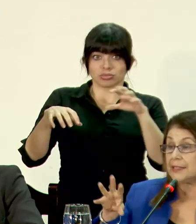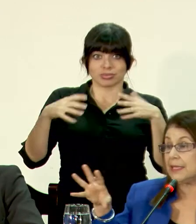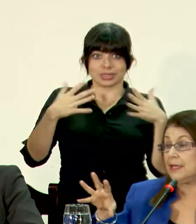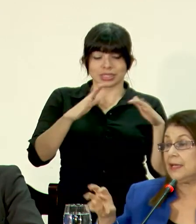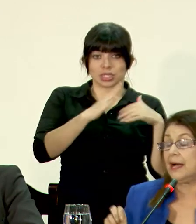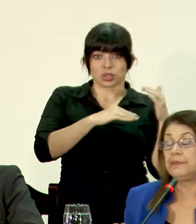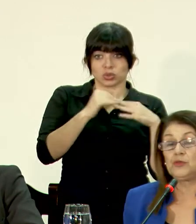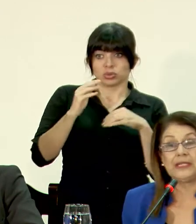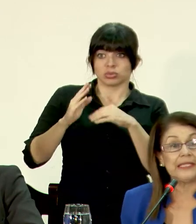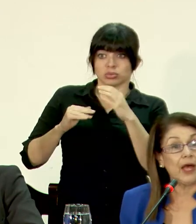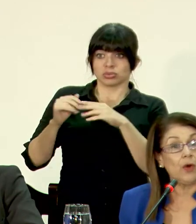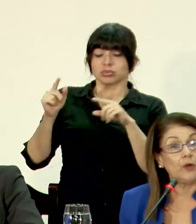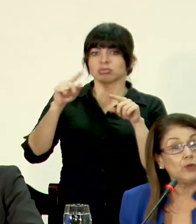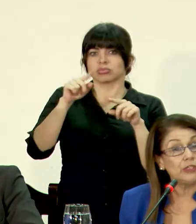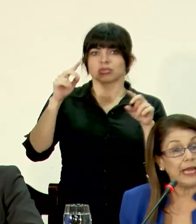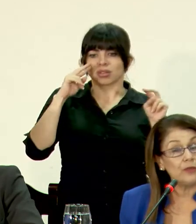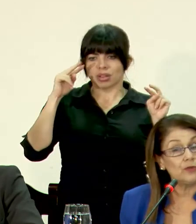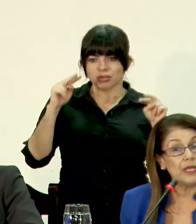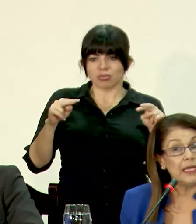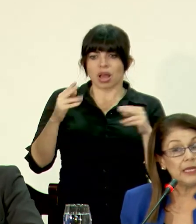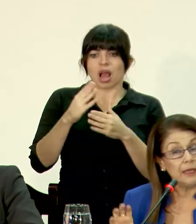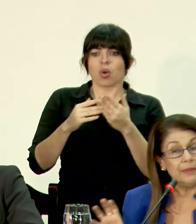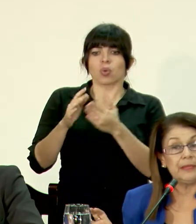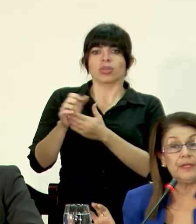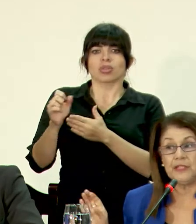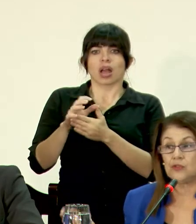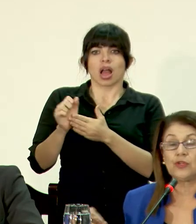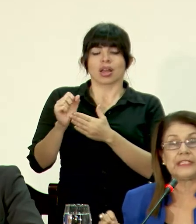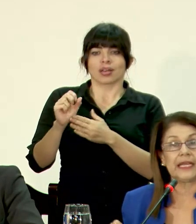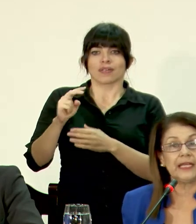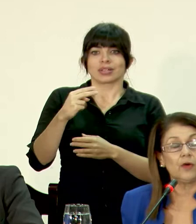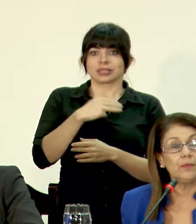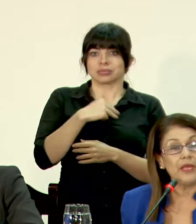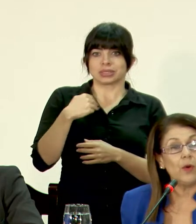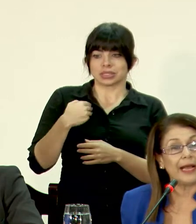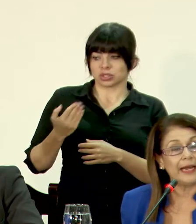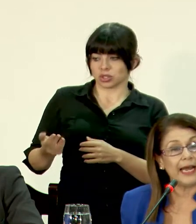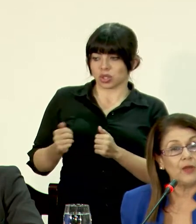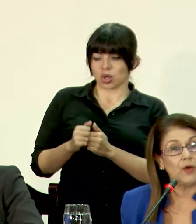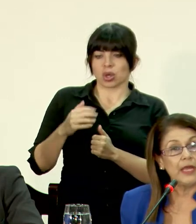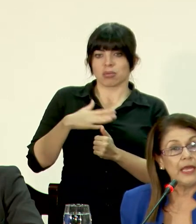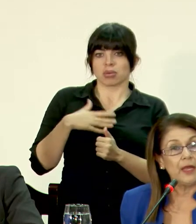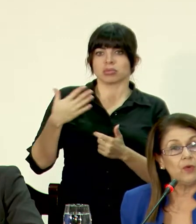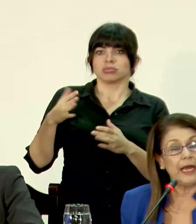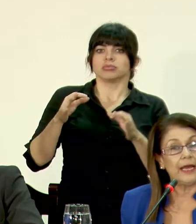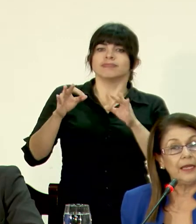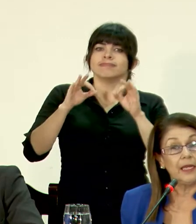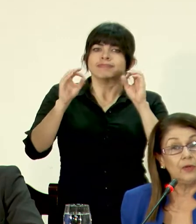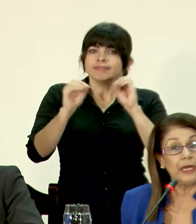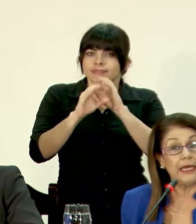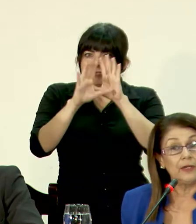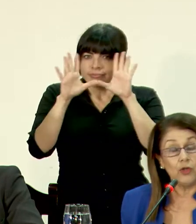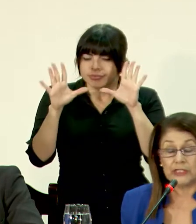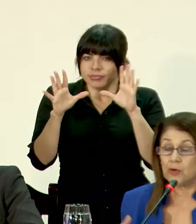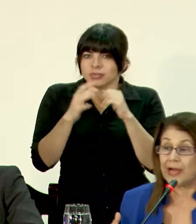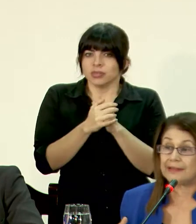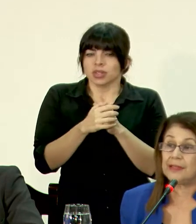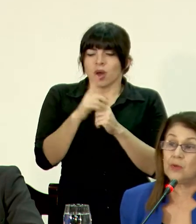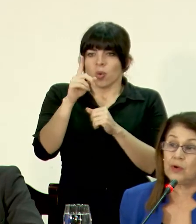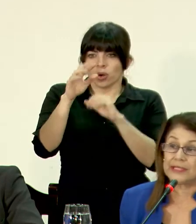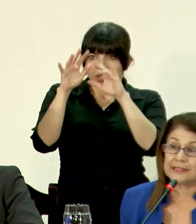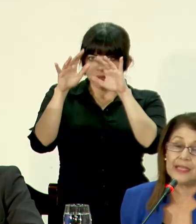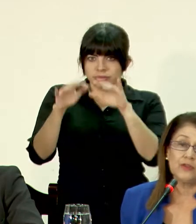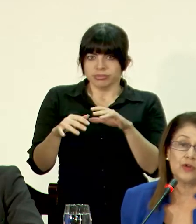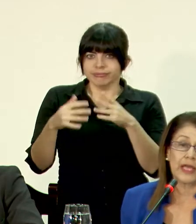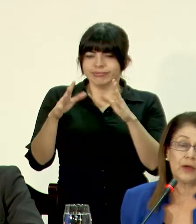que se han visualizado algunos daños. El viceministro que está aquí conmigo ha aclarado en una nota, en un